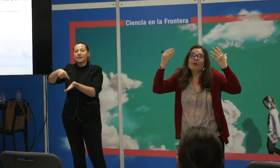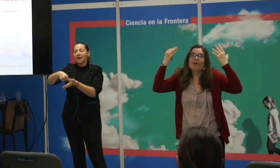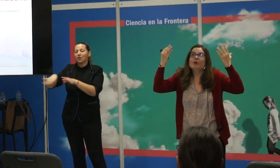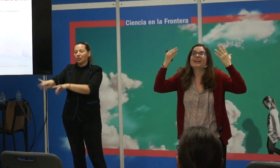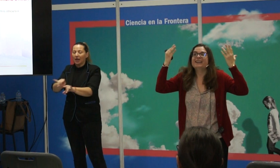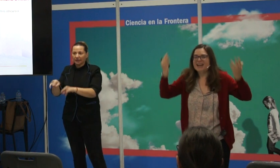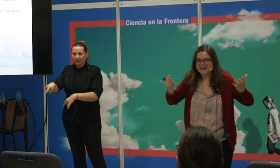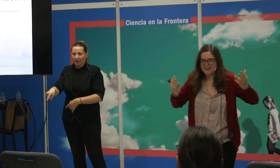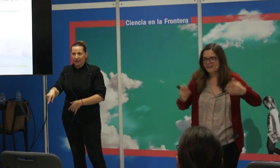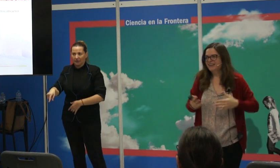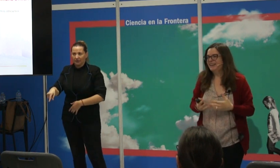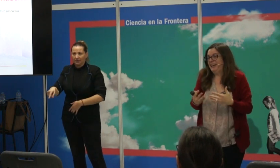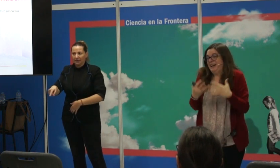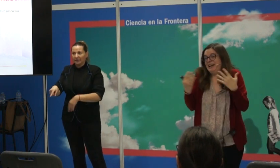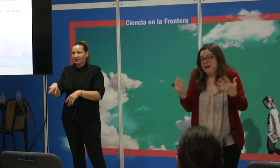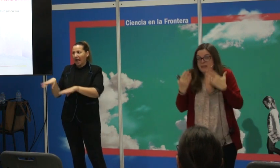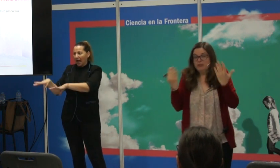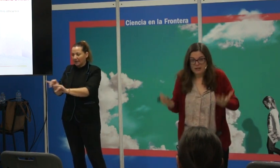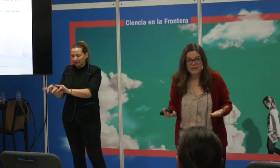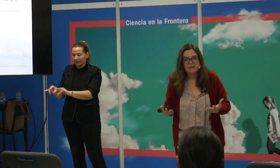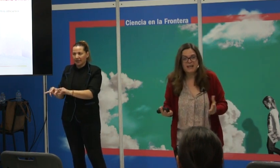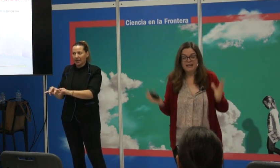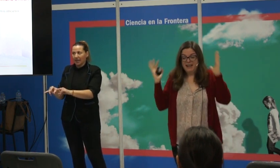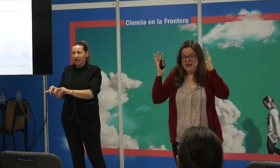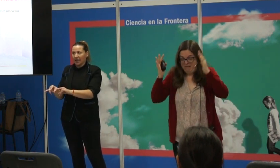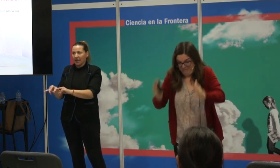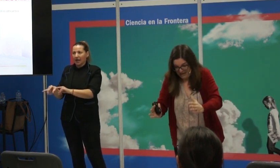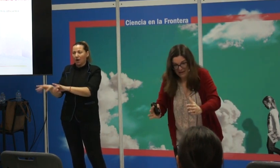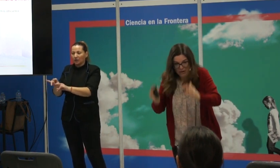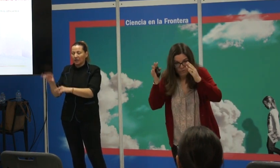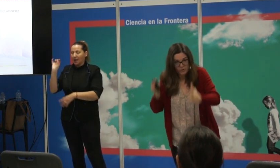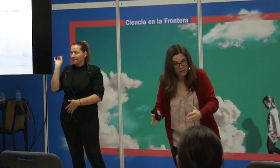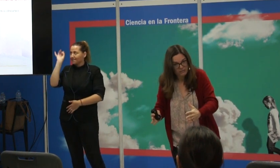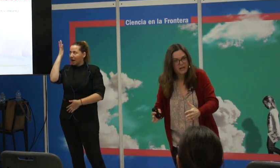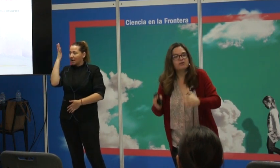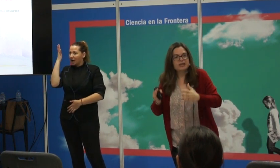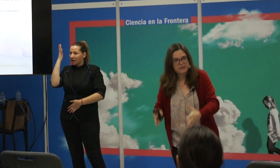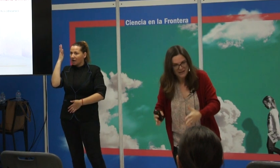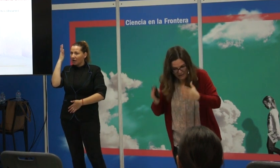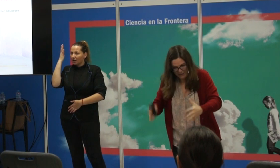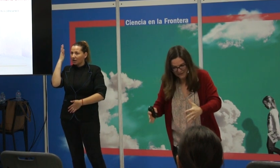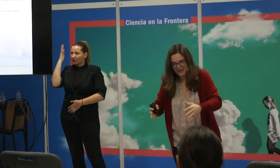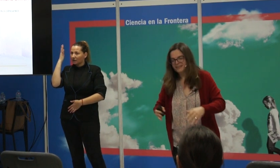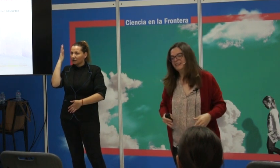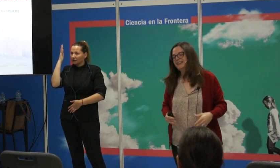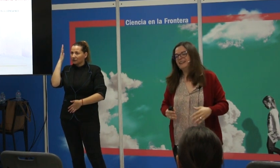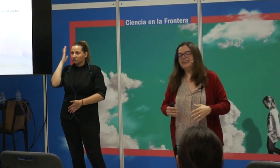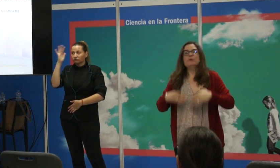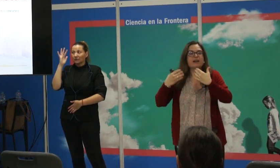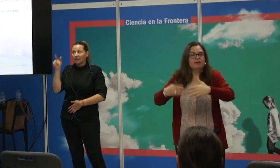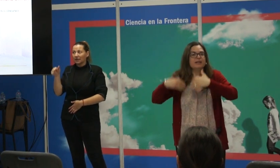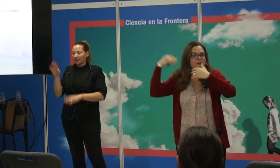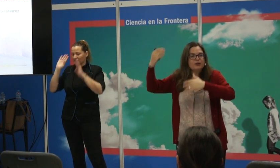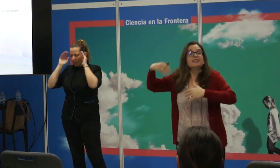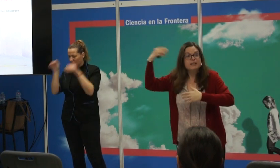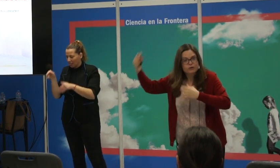originaria que realmente es una tierra imaginaria que en un momento determinado se centra y